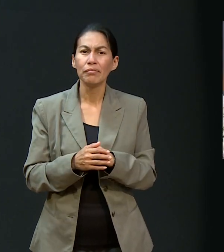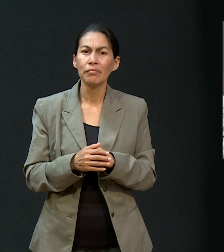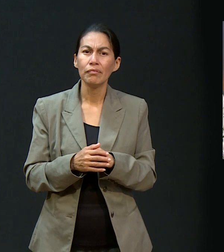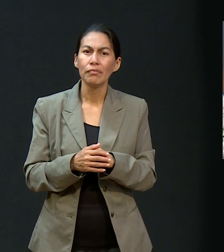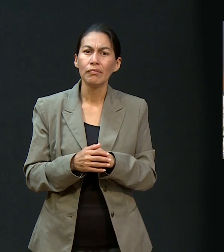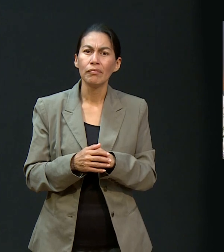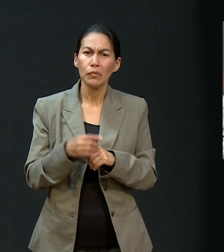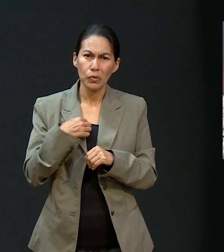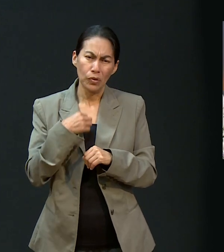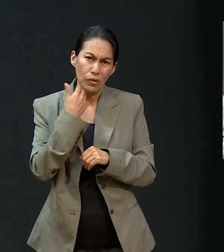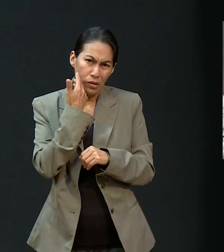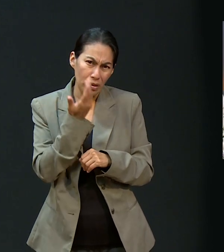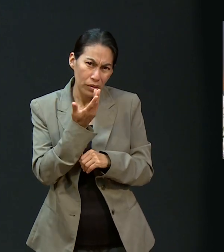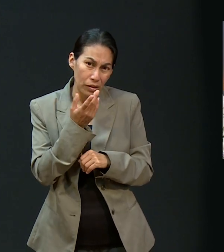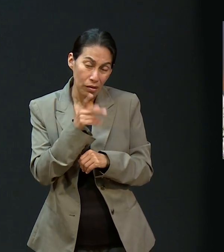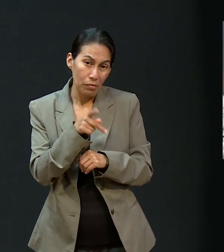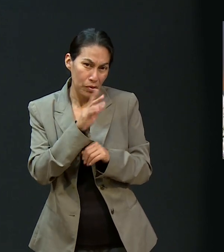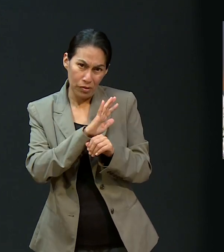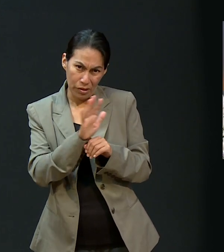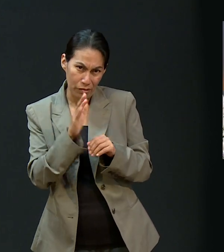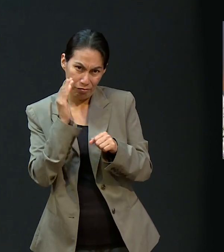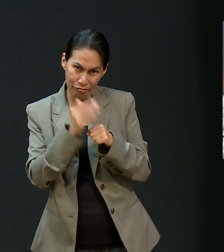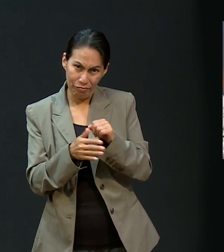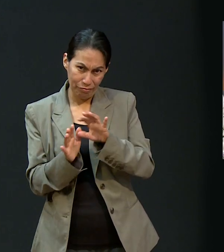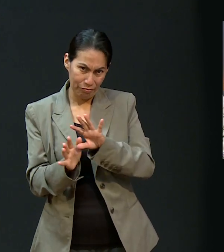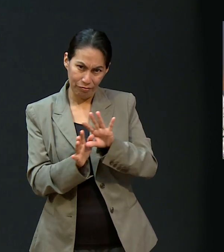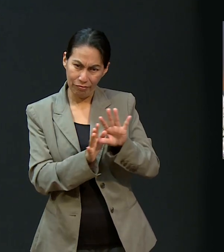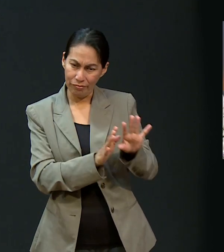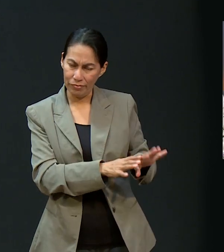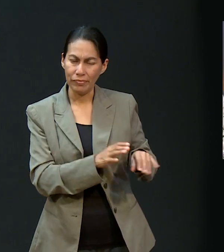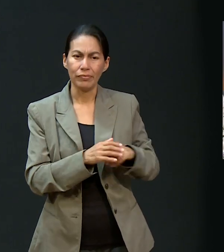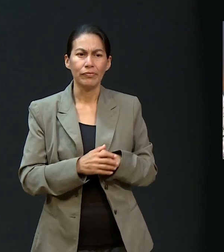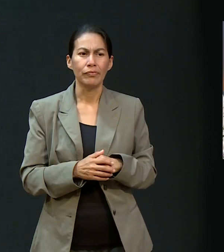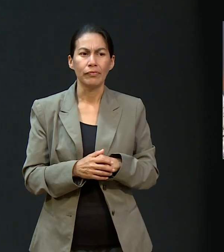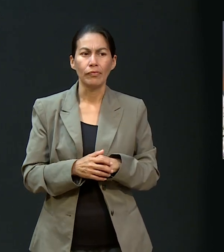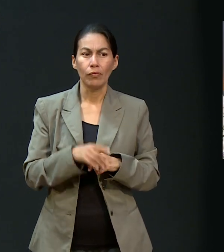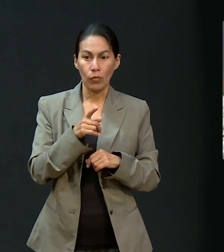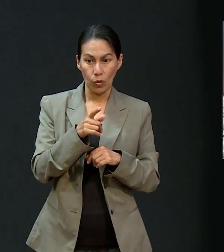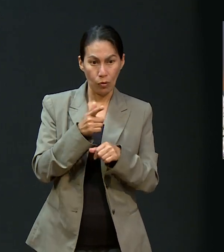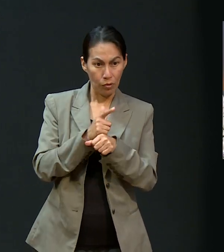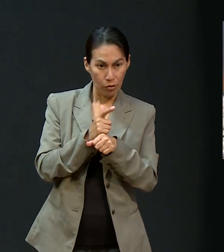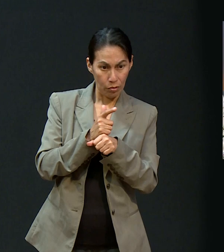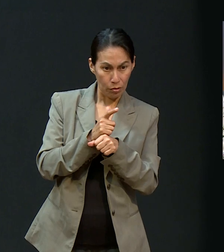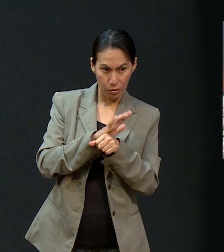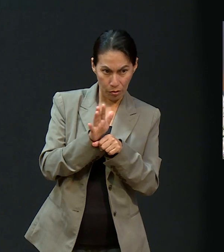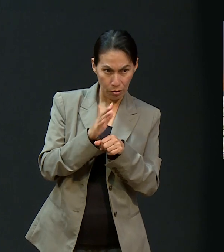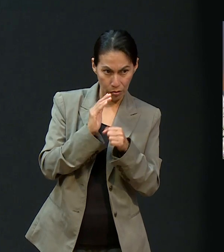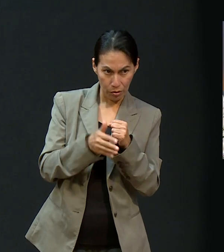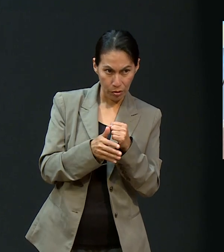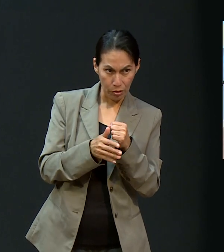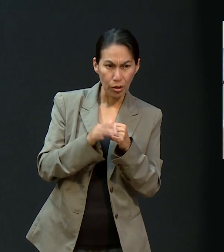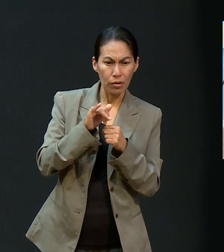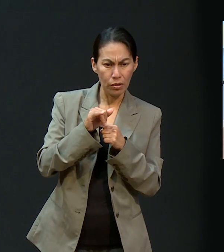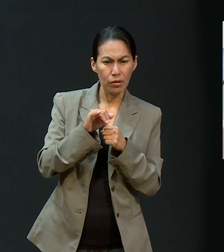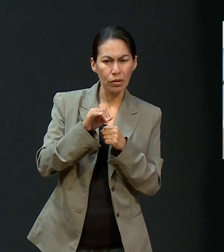pasó. O sea, ya a mi tiempo como que ya, yo lo quería estudiar, pero pues ya, ahí lo había dejado. O tú terminaste una